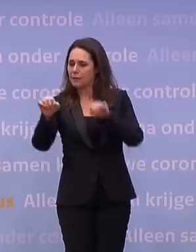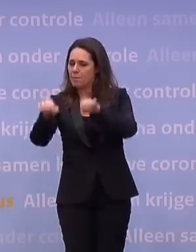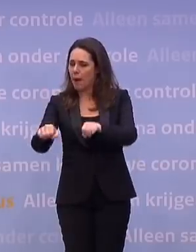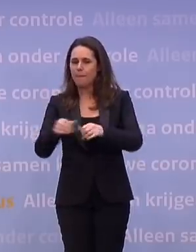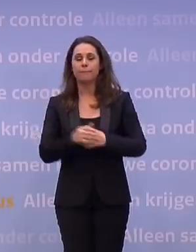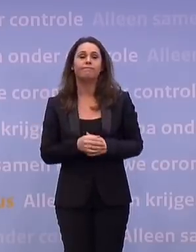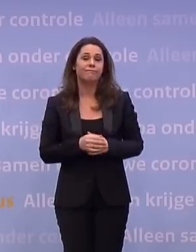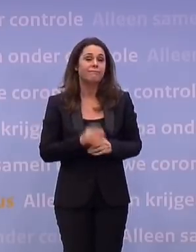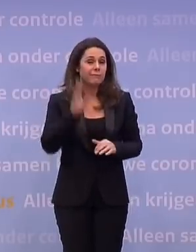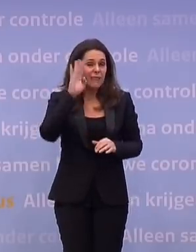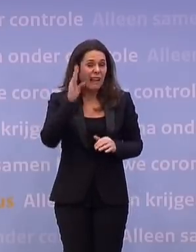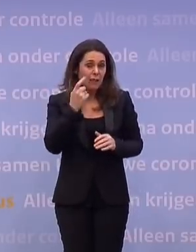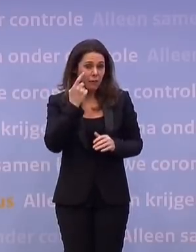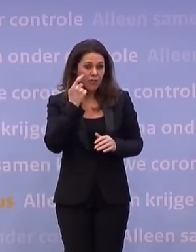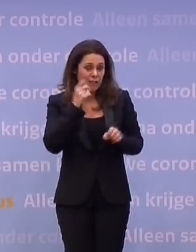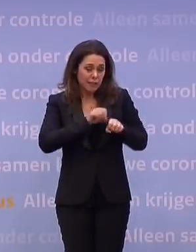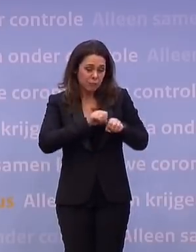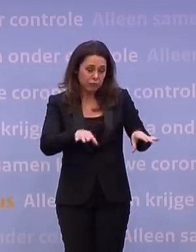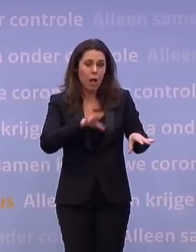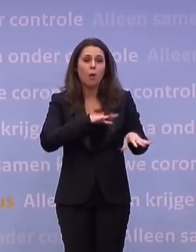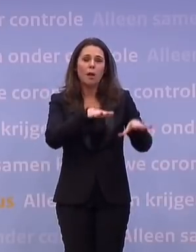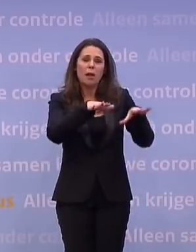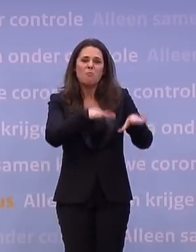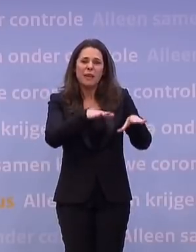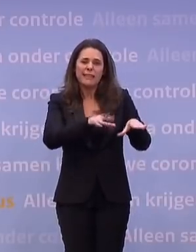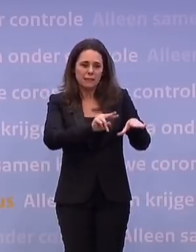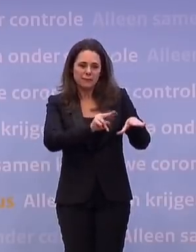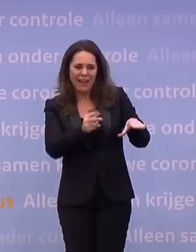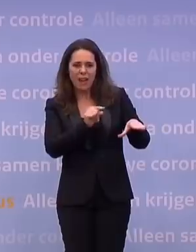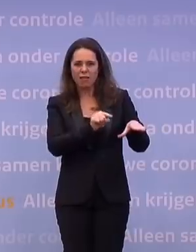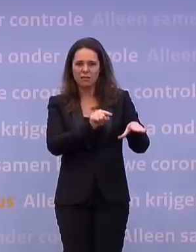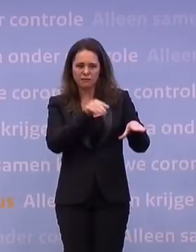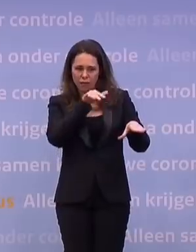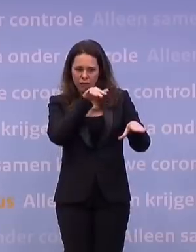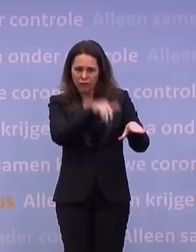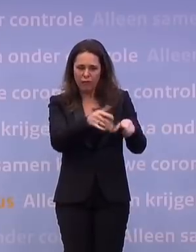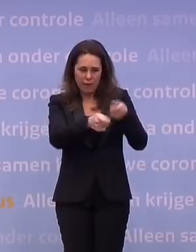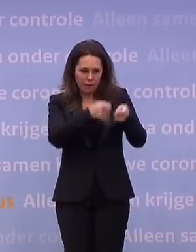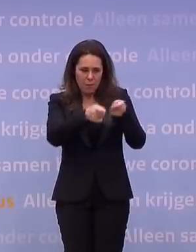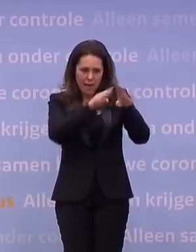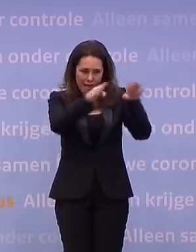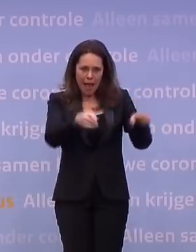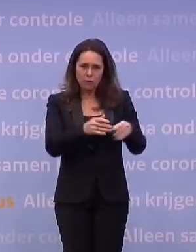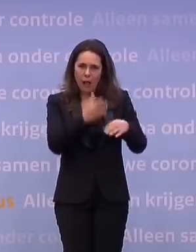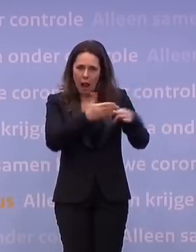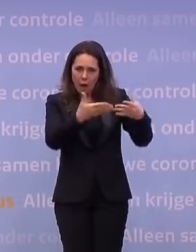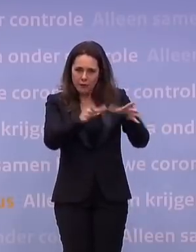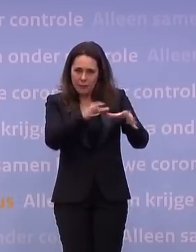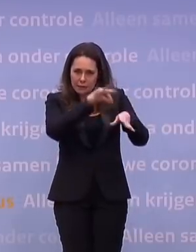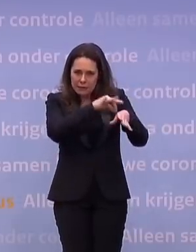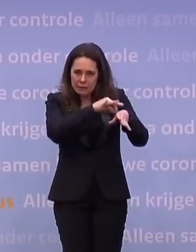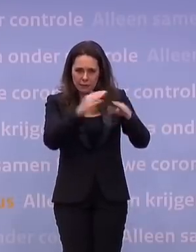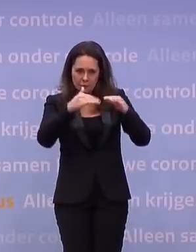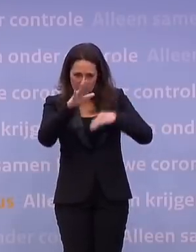aantal hele verdrietige uitbraken, ook al met die Britse variant in een verpleeghuis, waarbij het halve team ziek is en het merendeel van de bewoners. Ja, in zo'n